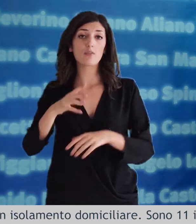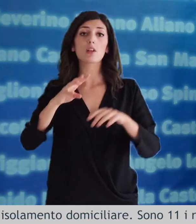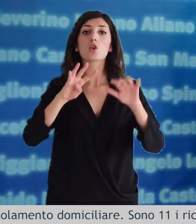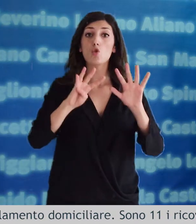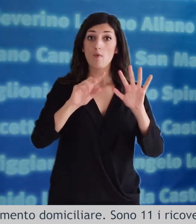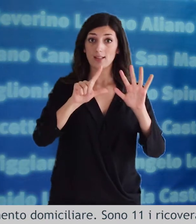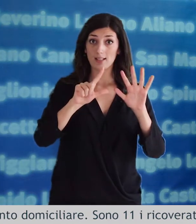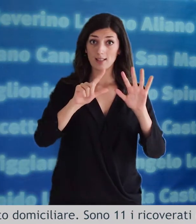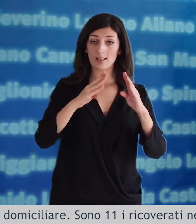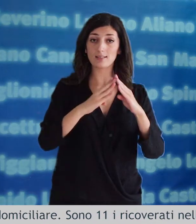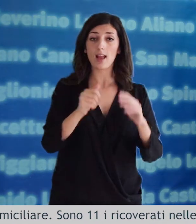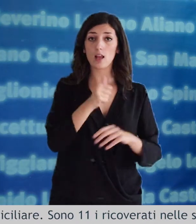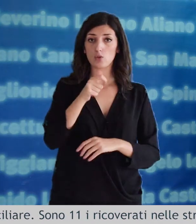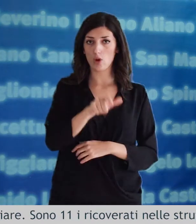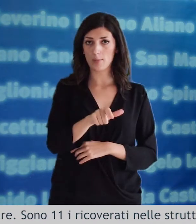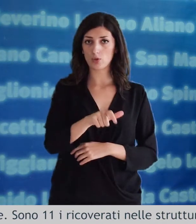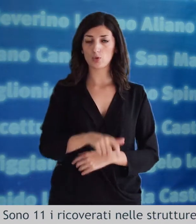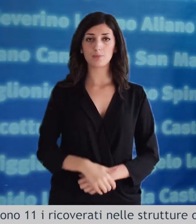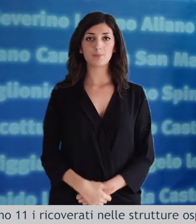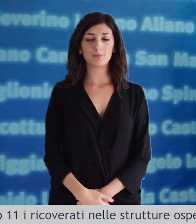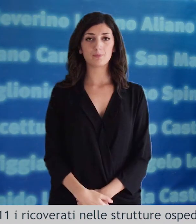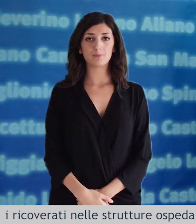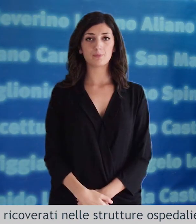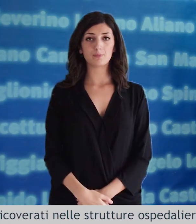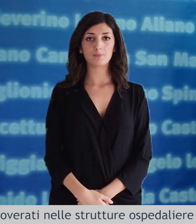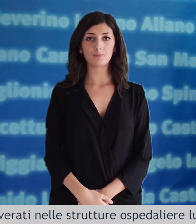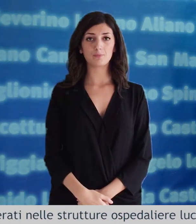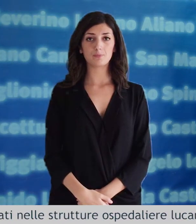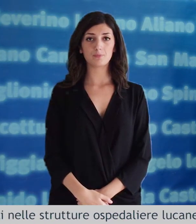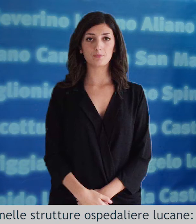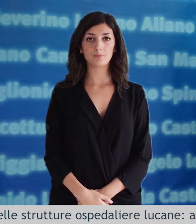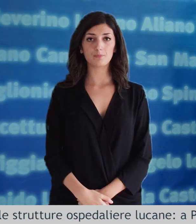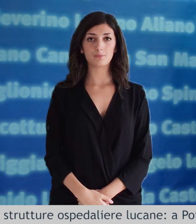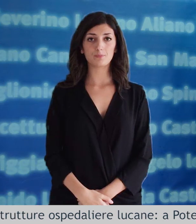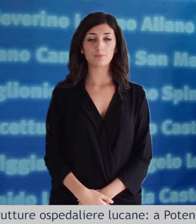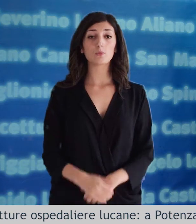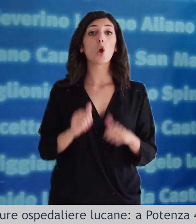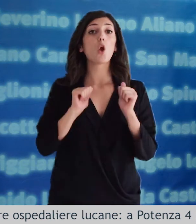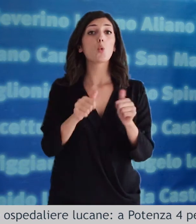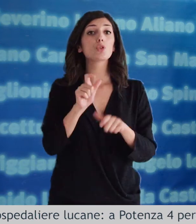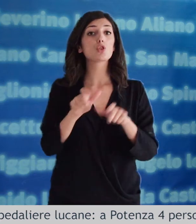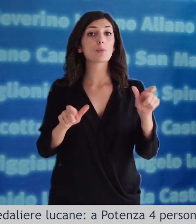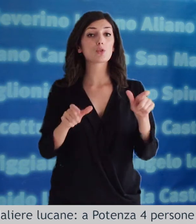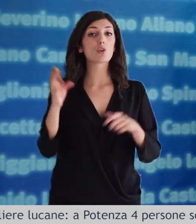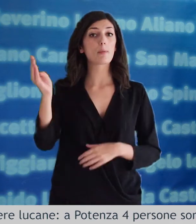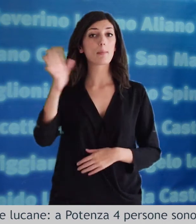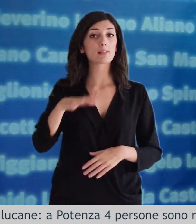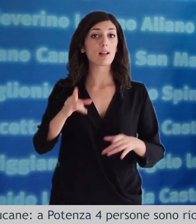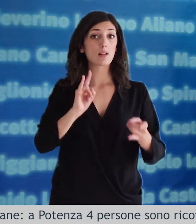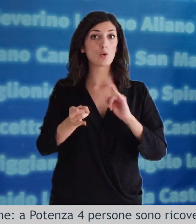97 sono in isolamento domiciliare sono 11 i ricoverati nelle strutture